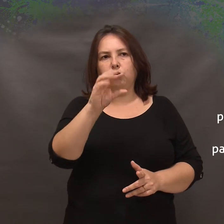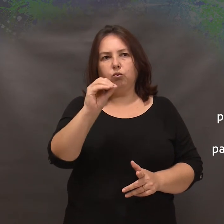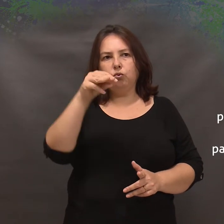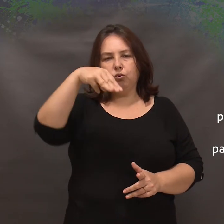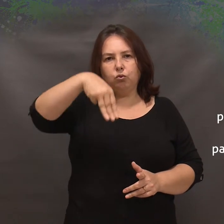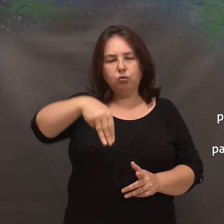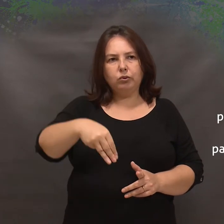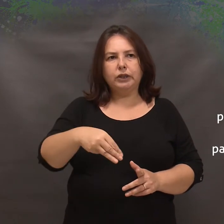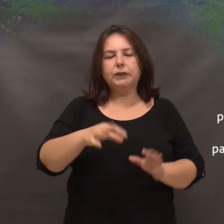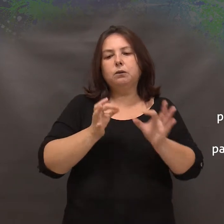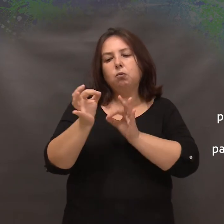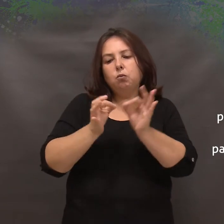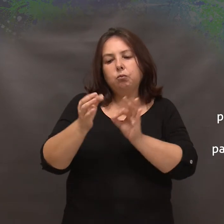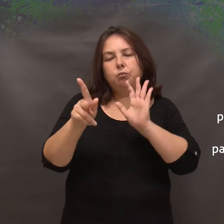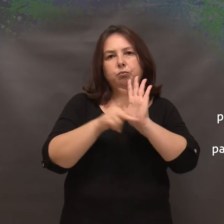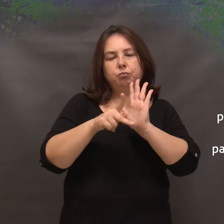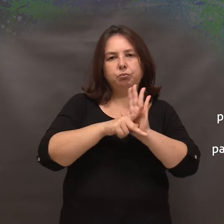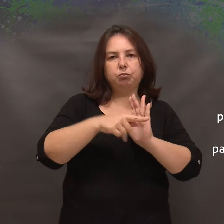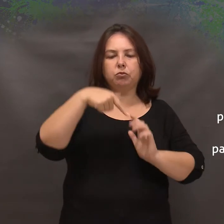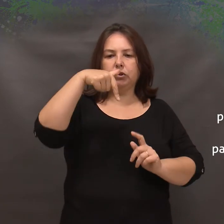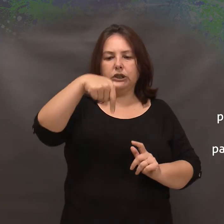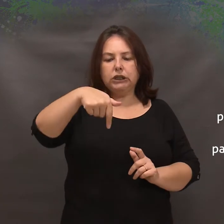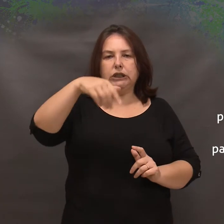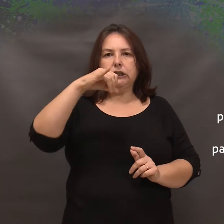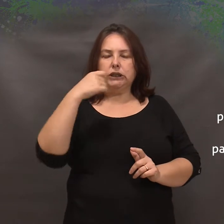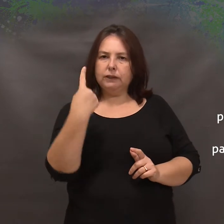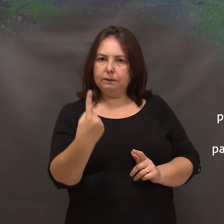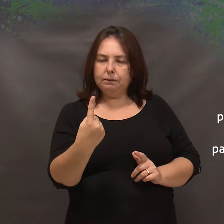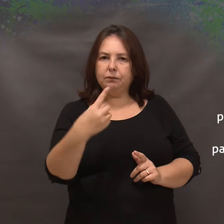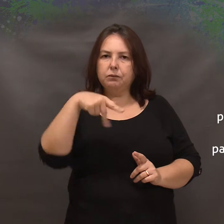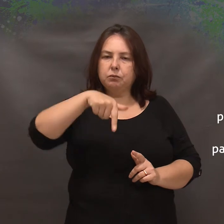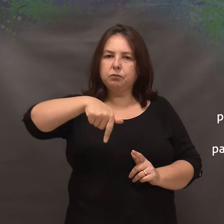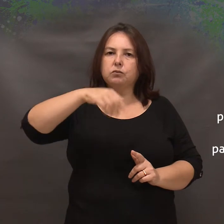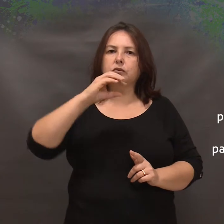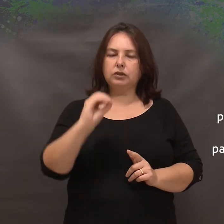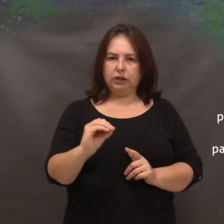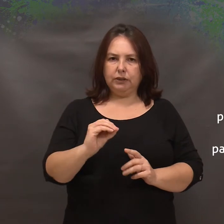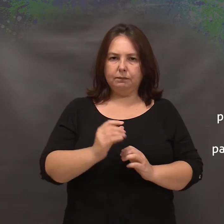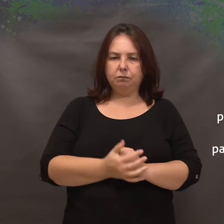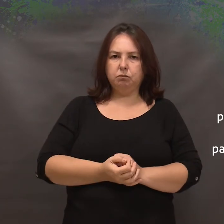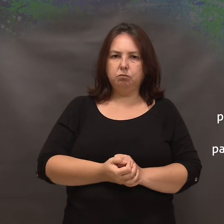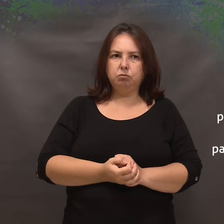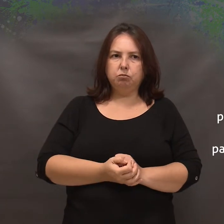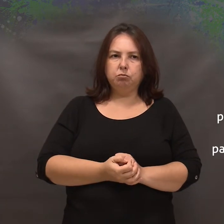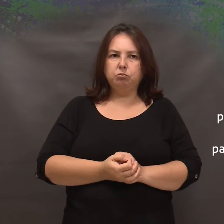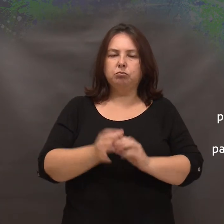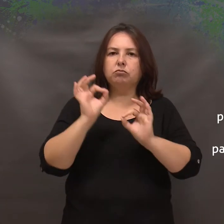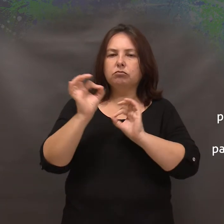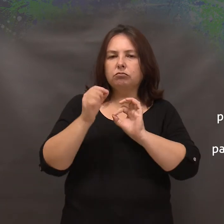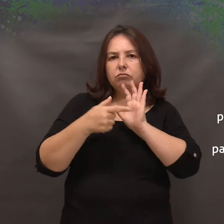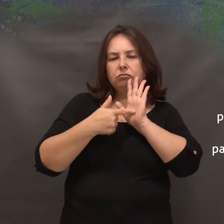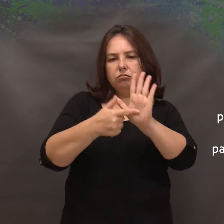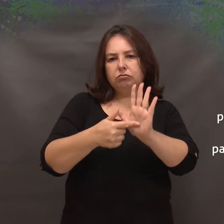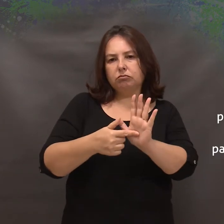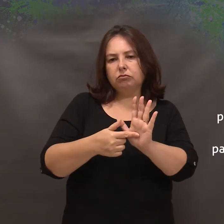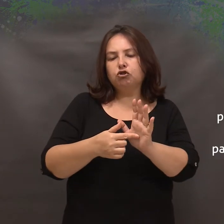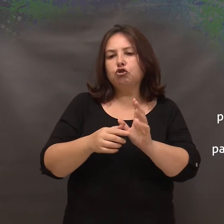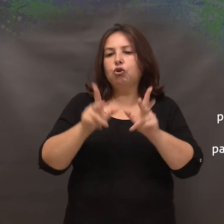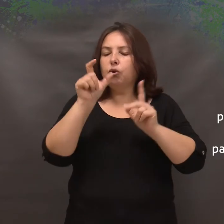o Projeto de Lei 7170, que estabelece a possibilidade